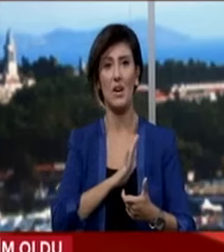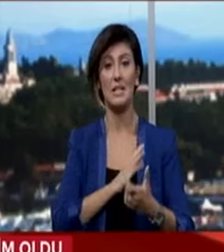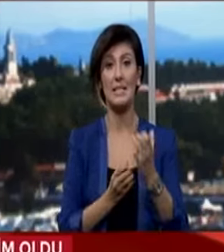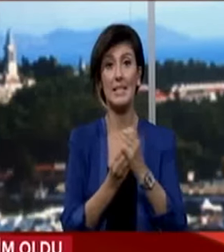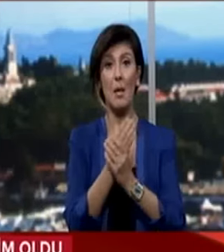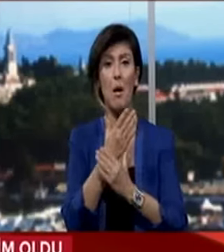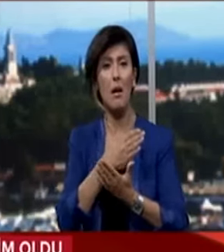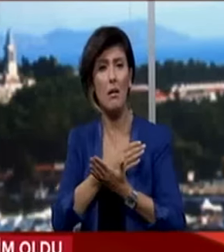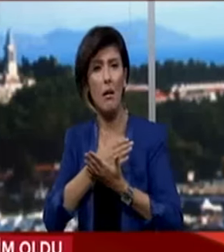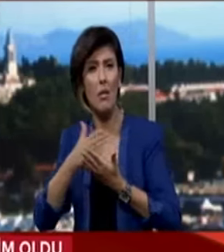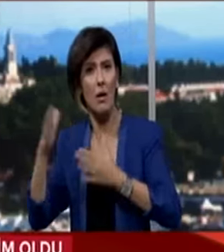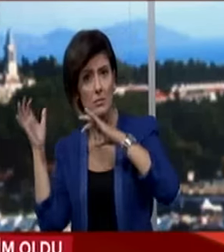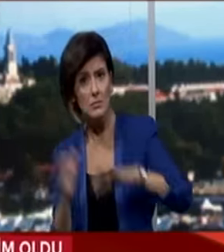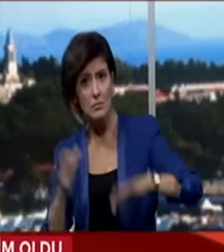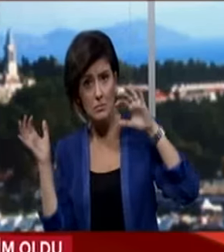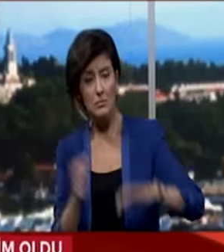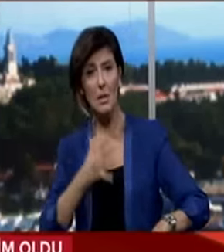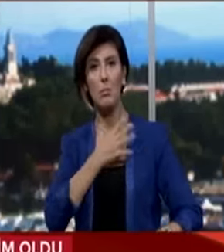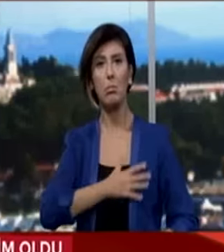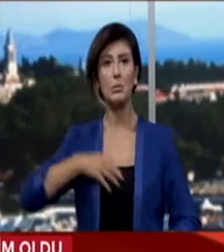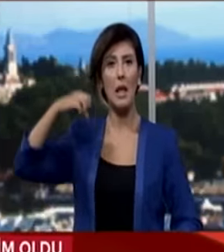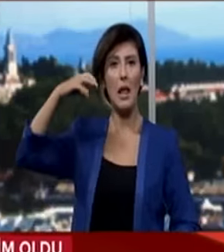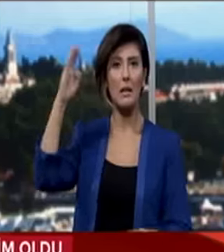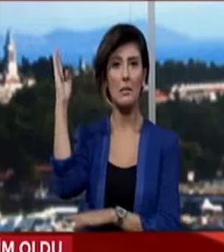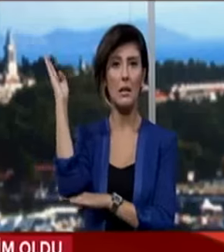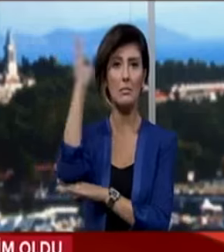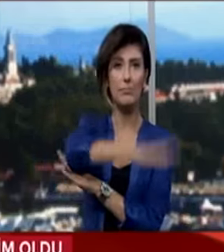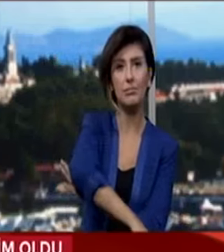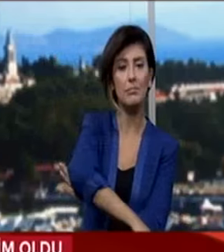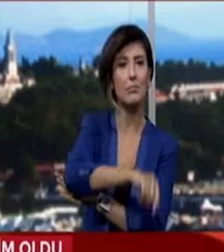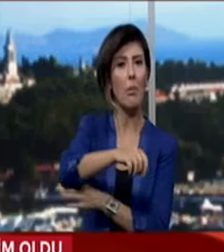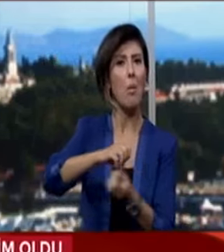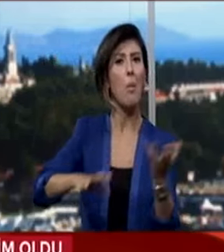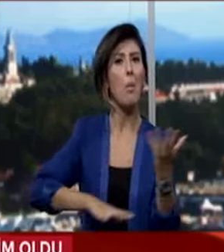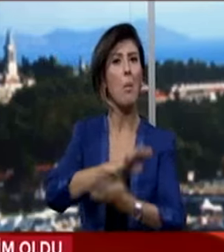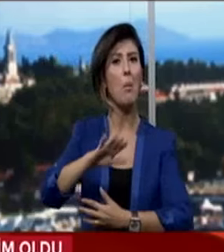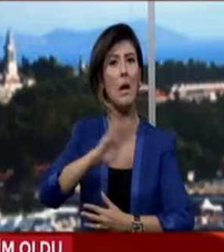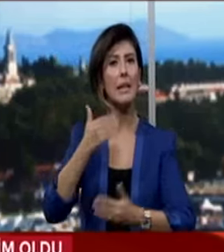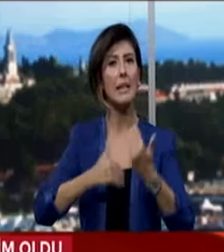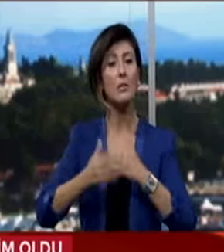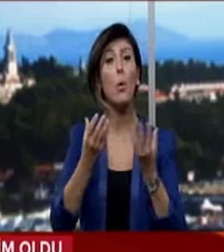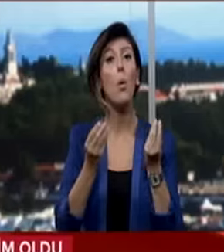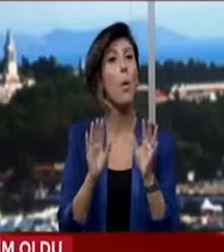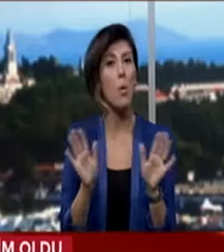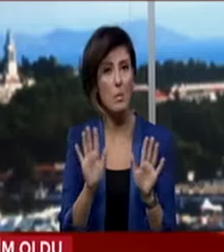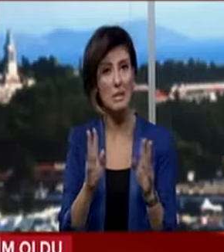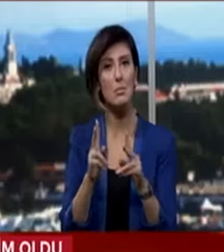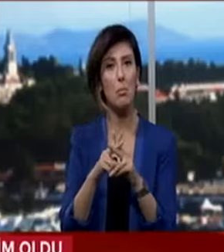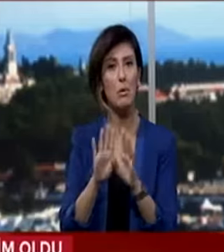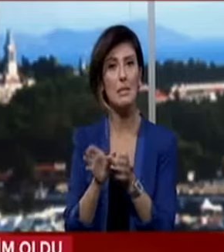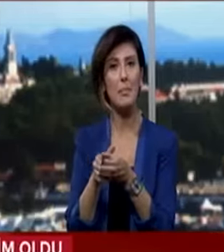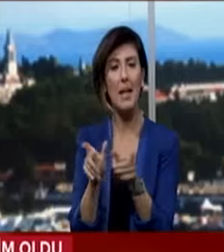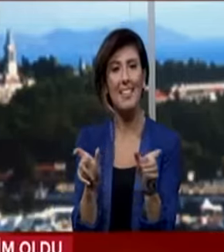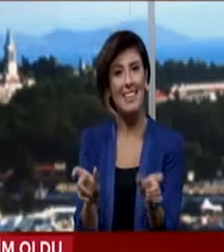Sabaha kadar devam eden sanak yağmur Bursa'da elektrik direklerini devirdi. Olaylarda yaralanan olmazken polis